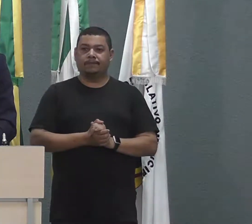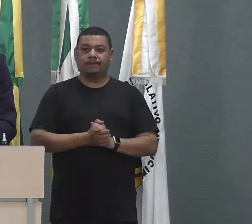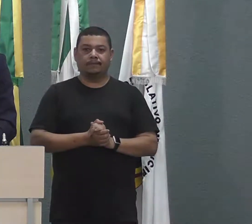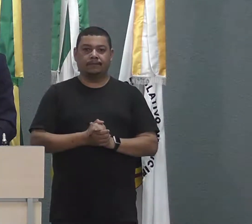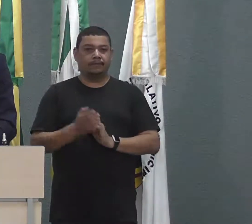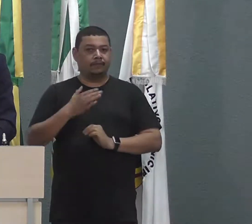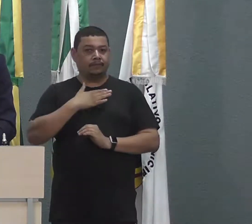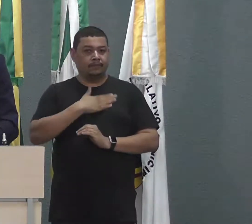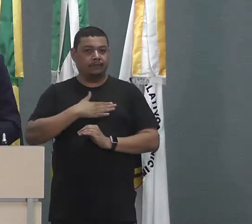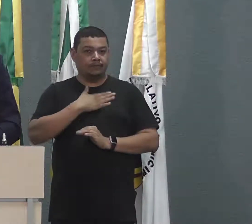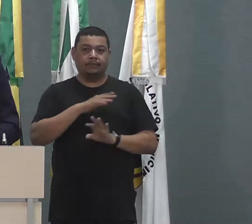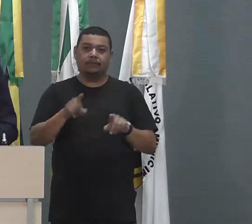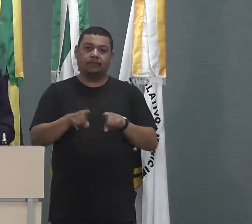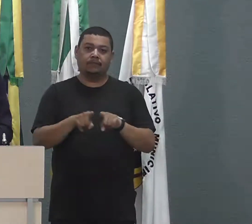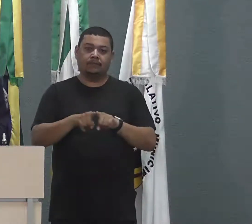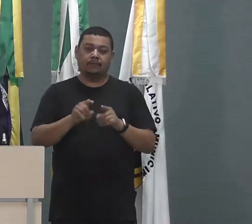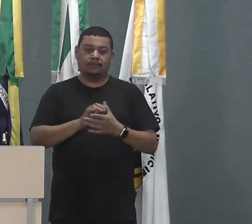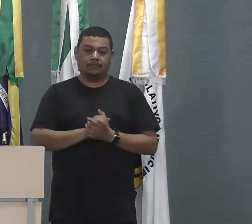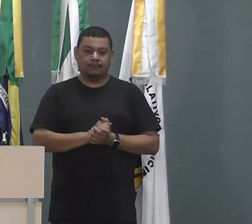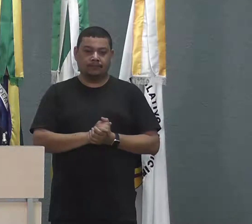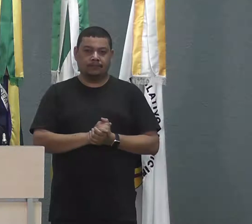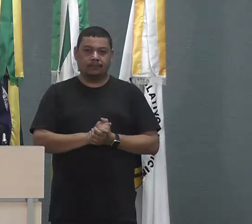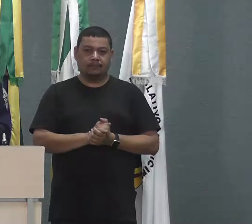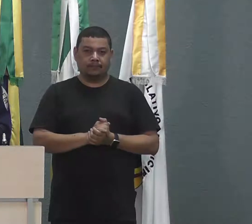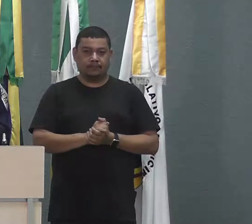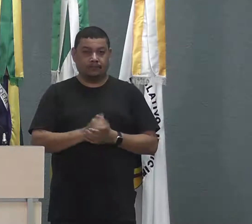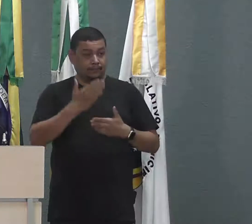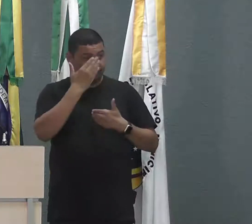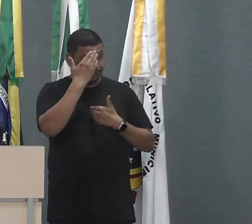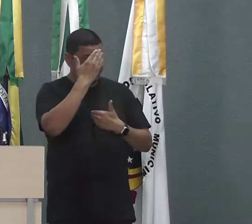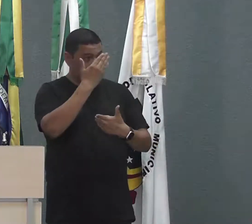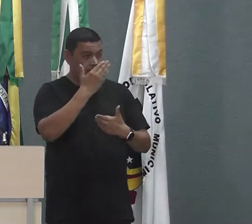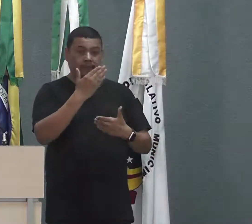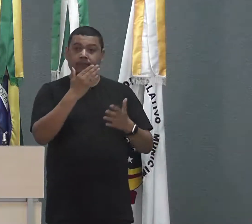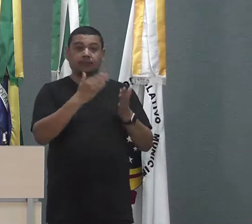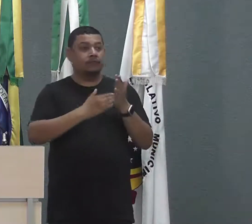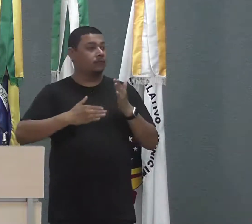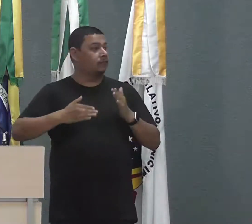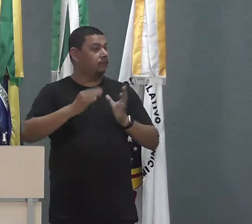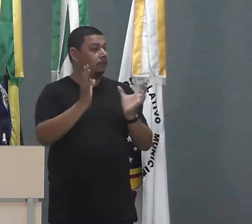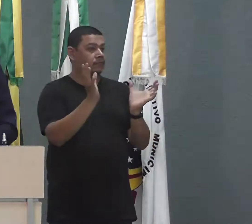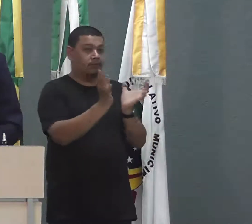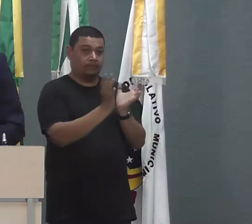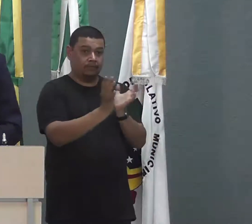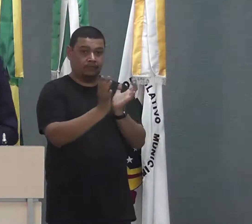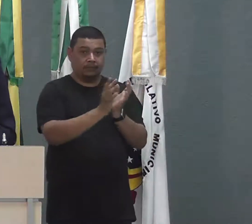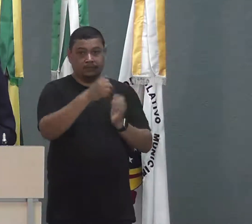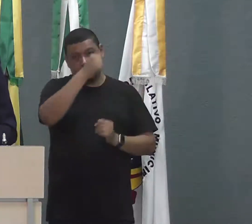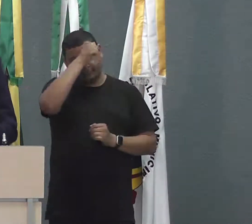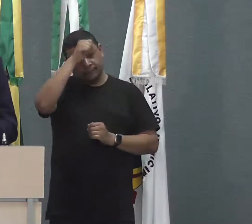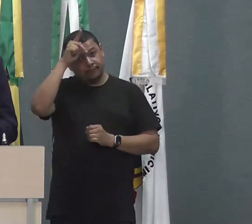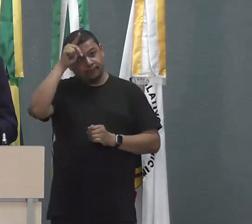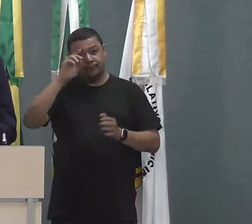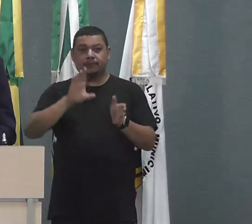Gostaria aqui também de agradecer toda a equipe da prefeitura de Cacoal,